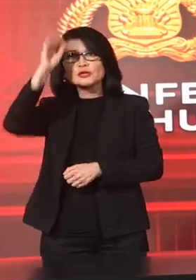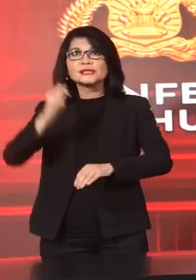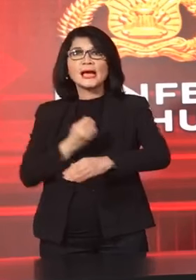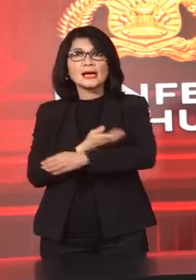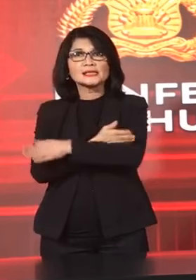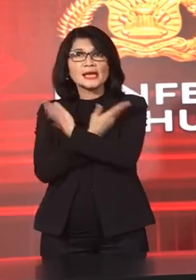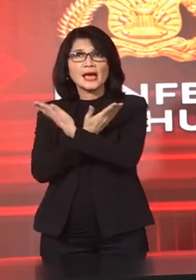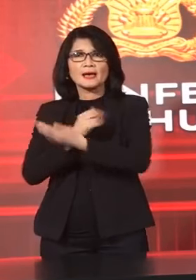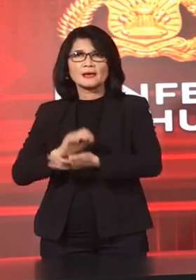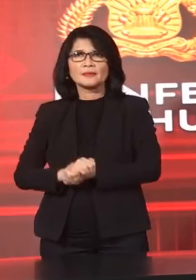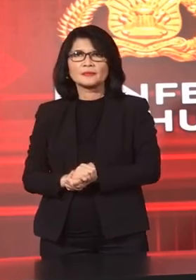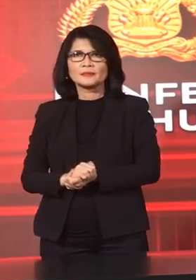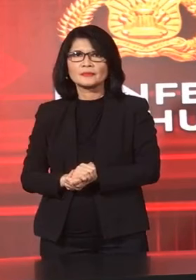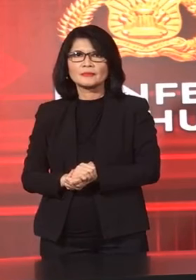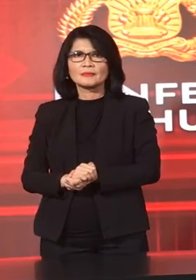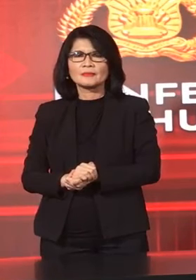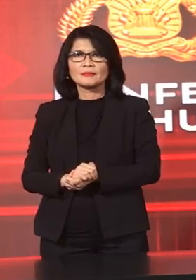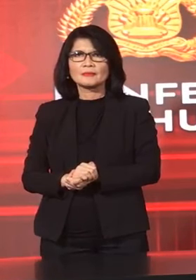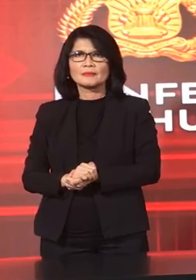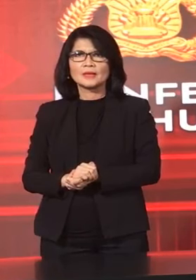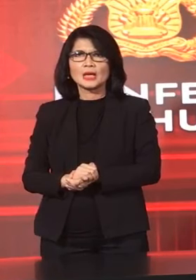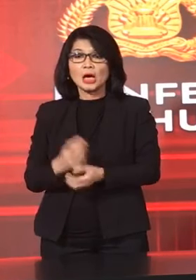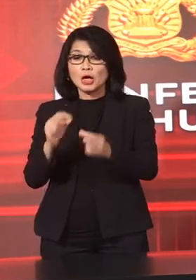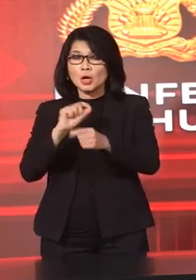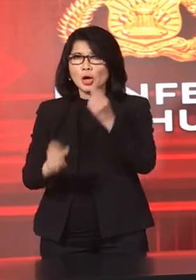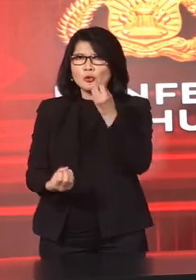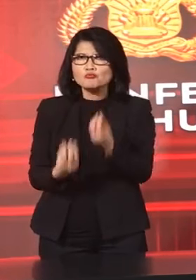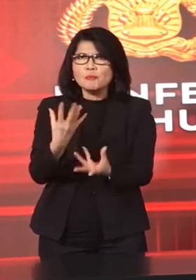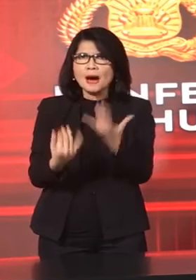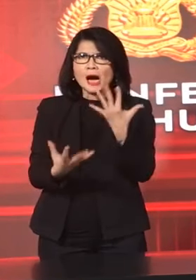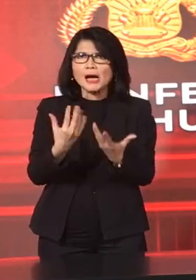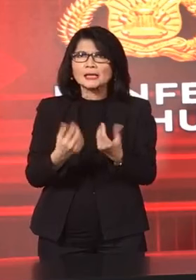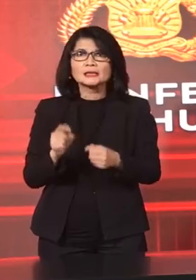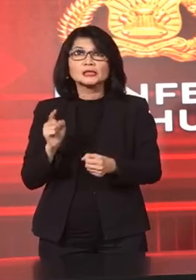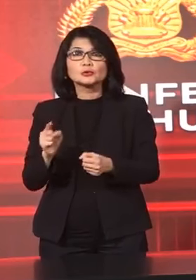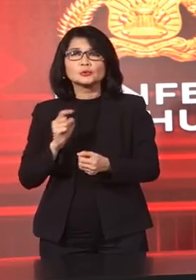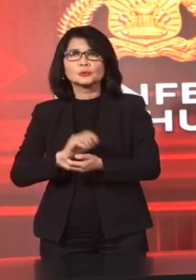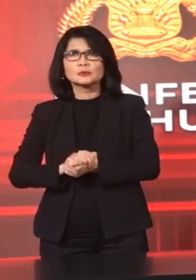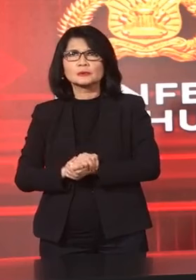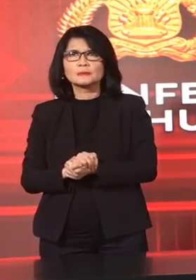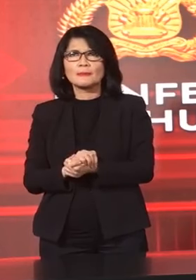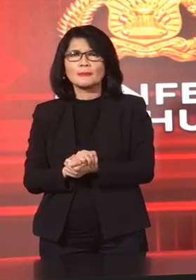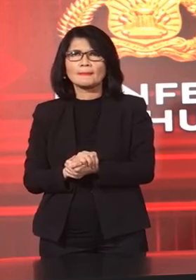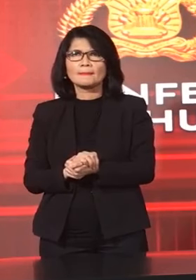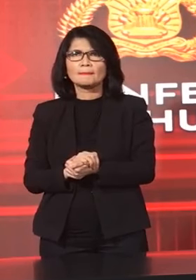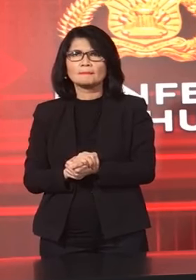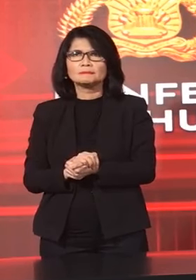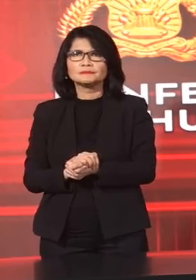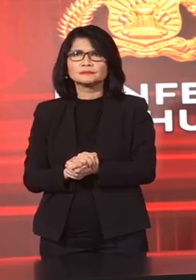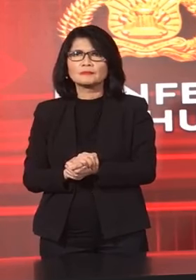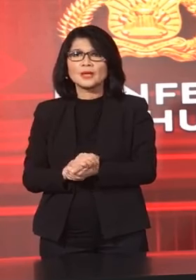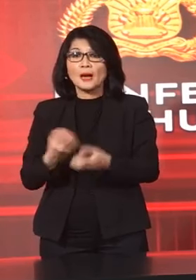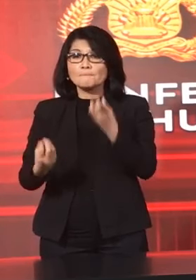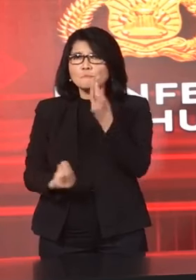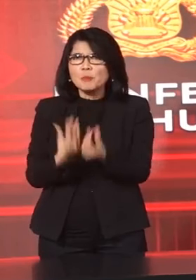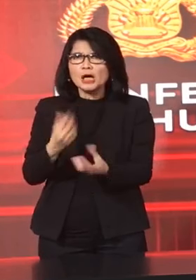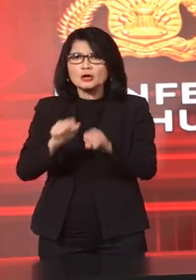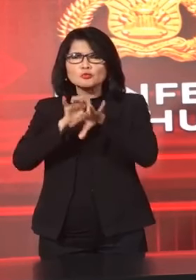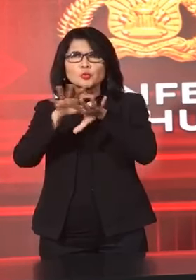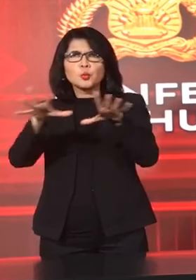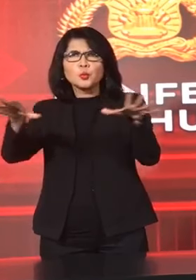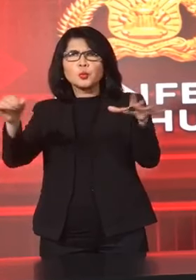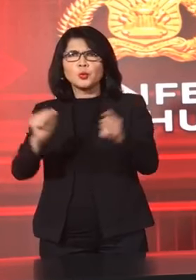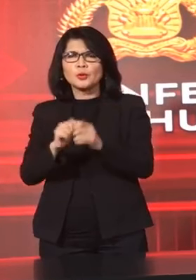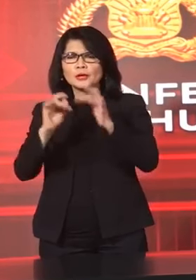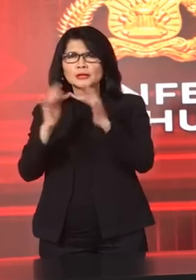Dimana Pembakaran Yang Dilakukan Yang Diviralkan Oleh